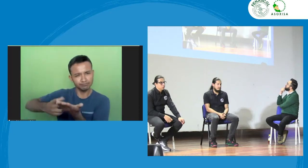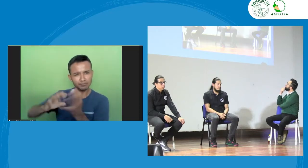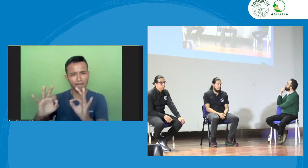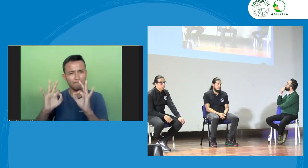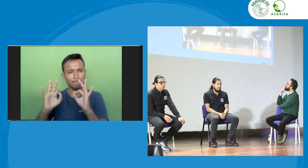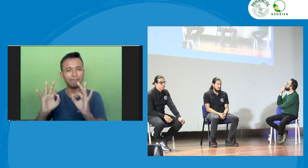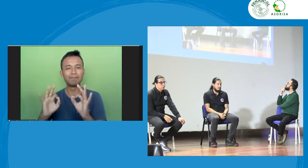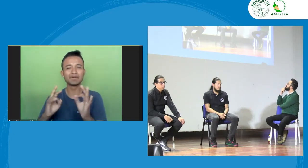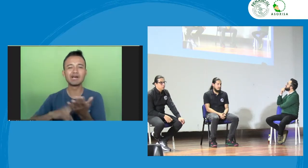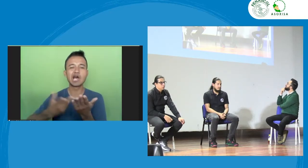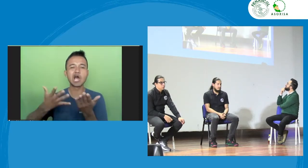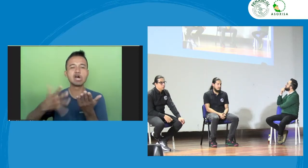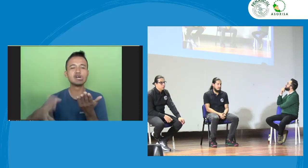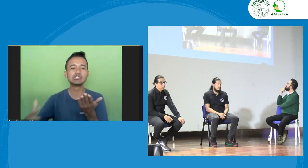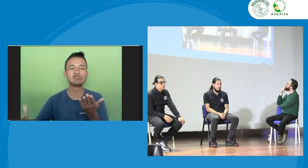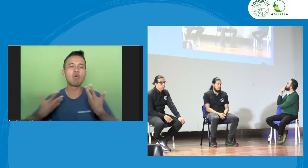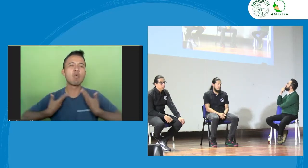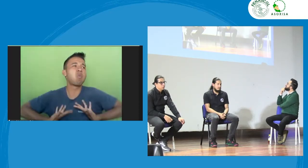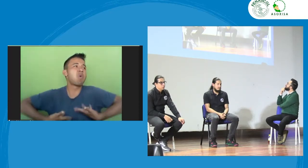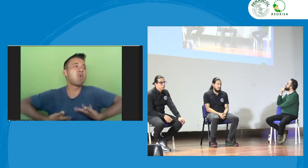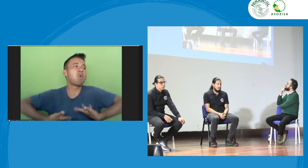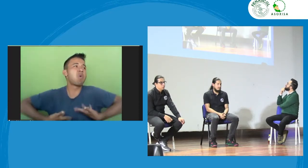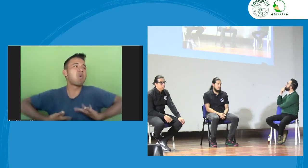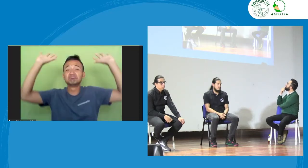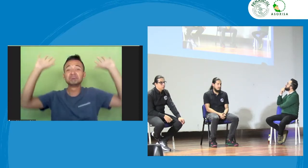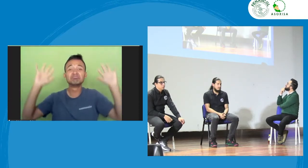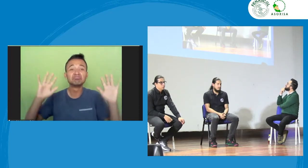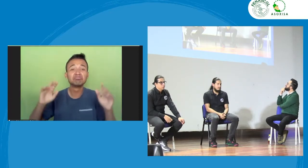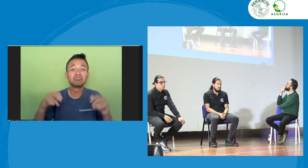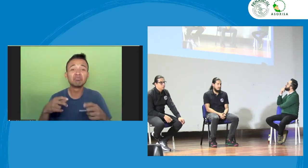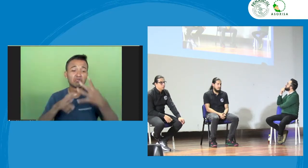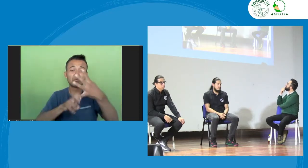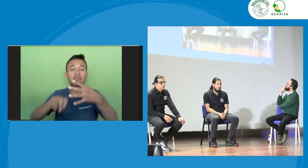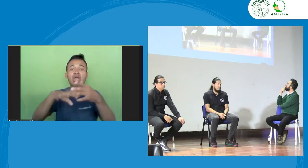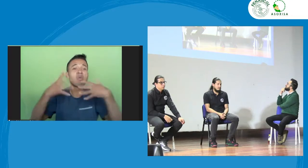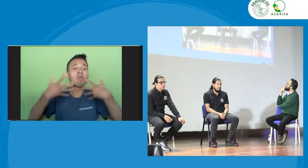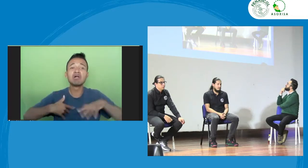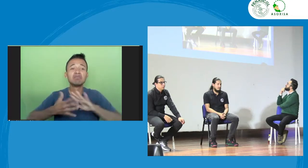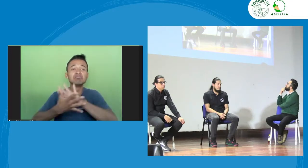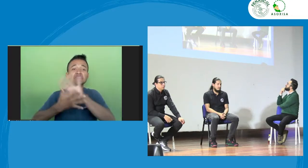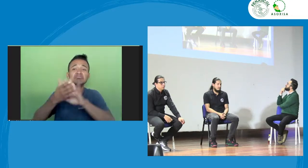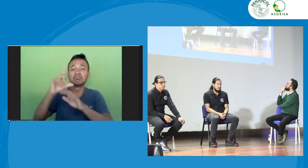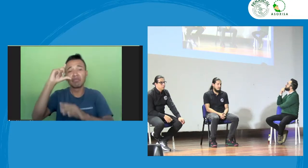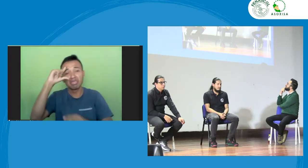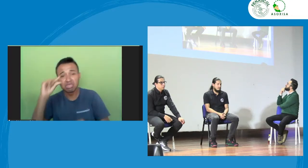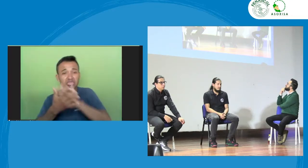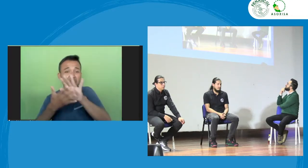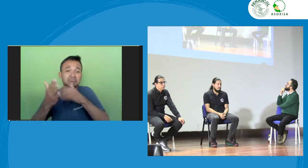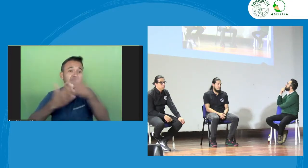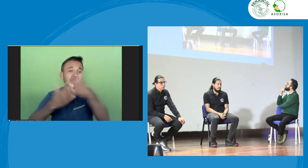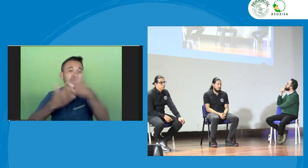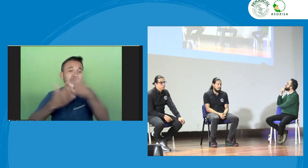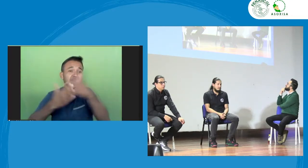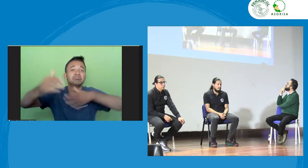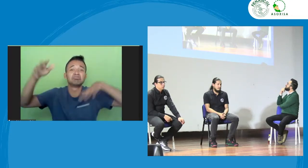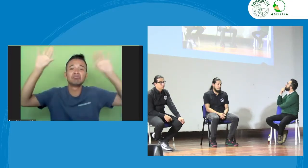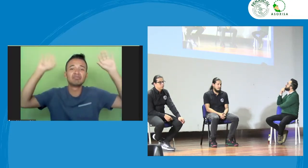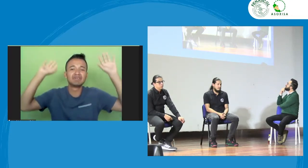de pronto conseguir personal idóneo intérpretes idóneos y que no sea cualquier persona que no se haga una contratación a